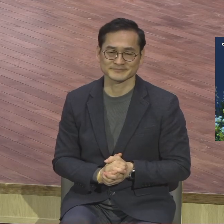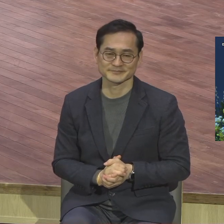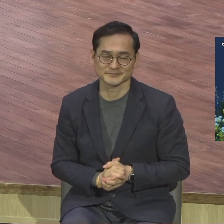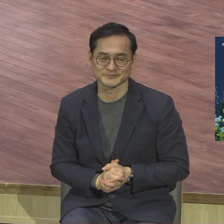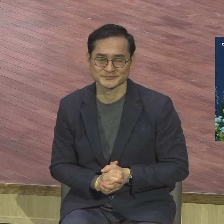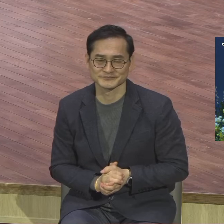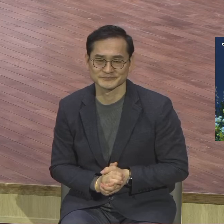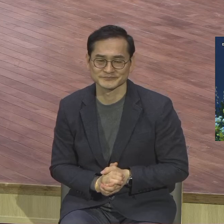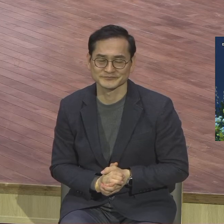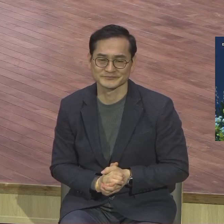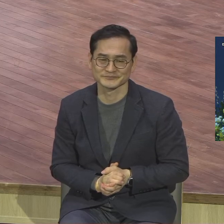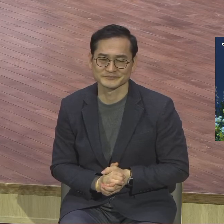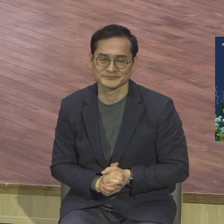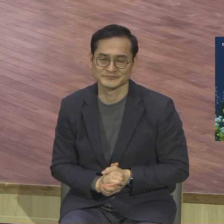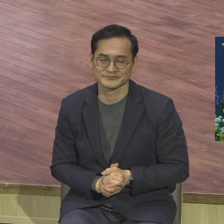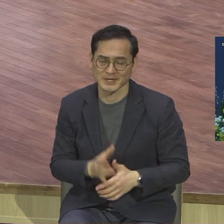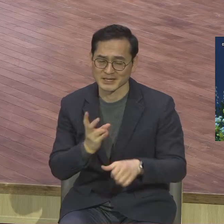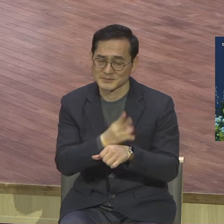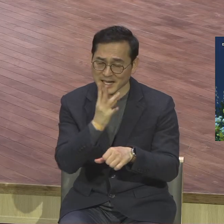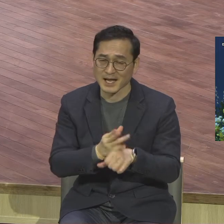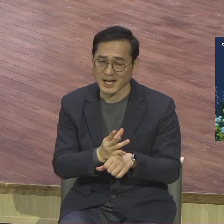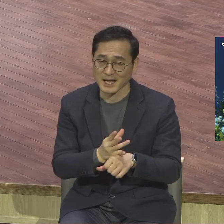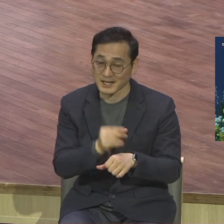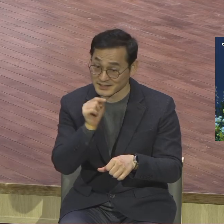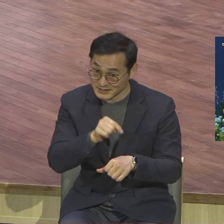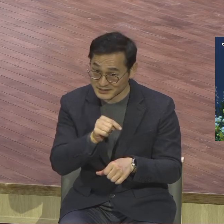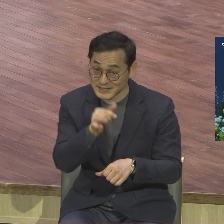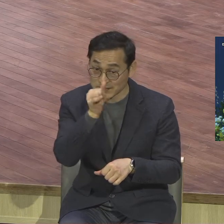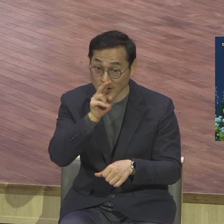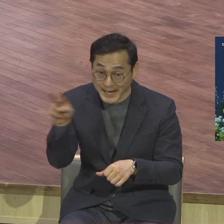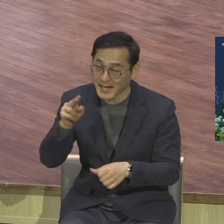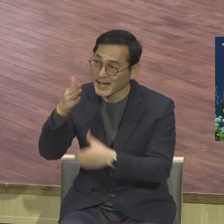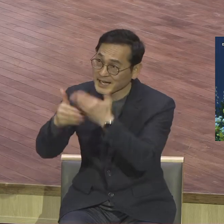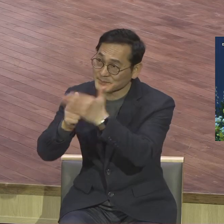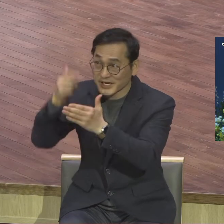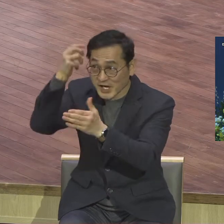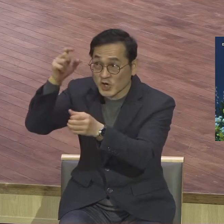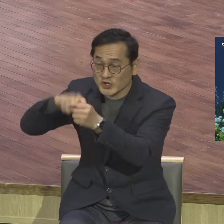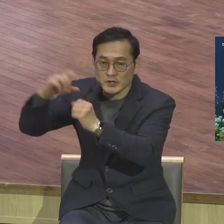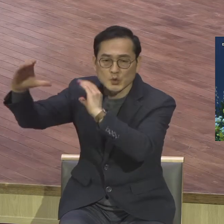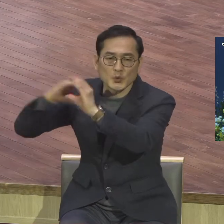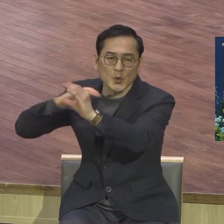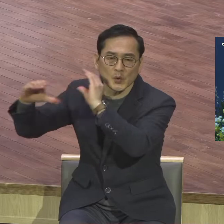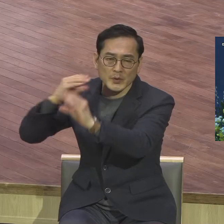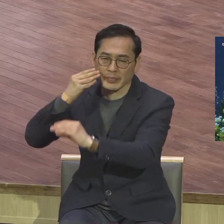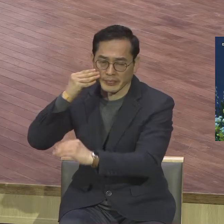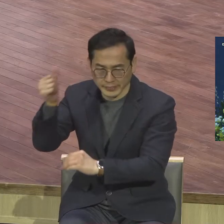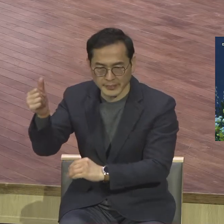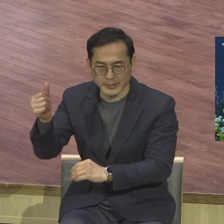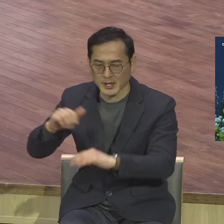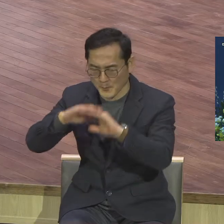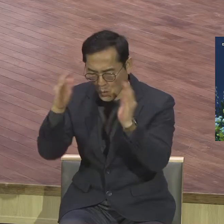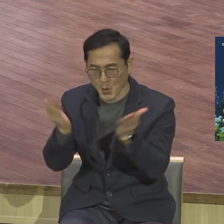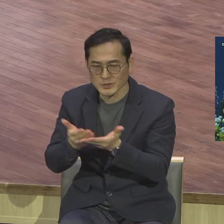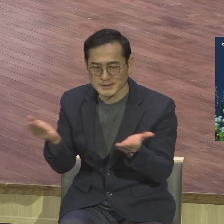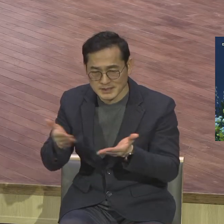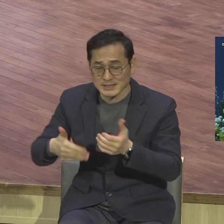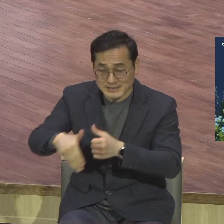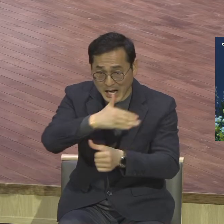하나님과 영적 소통이 잘 되고 모든 환경, 모든 상황, 문제, 사건 다 뛰어넘어